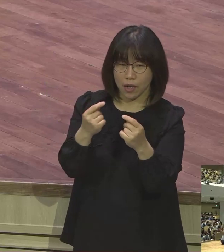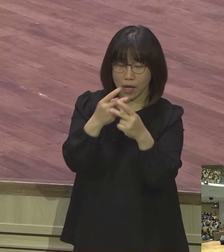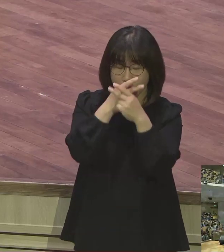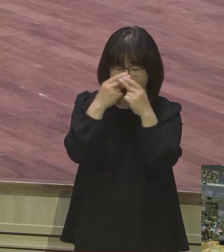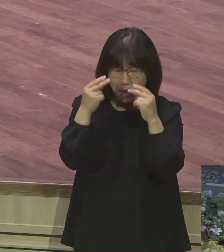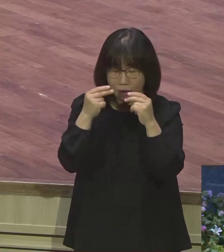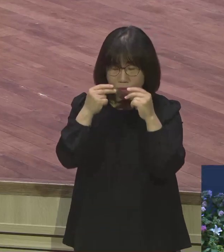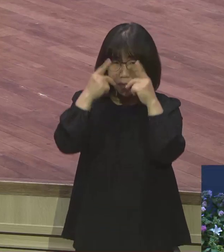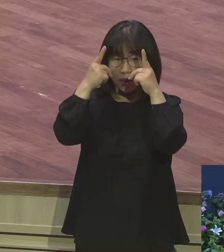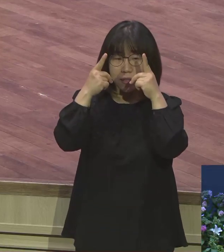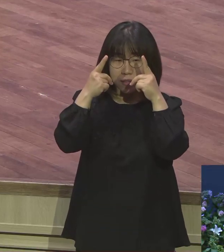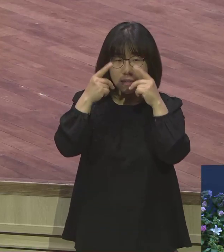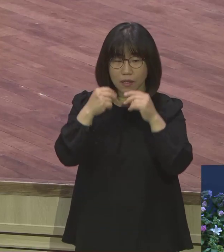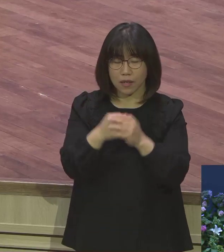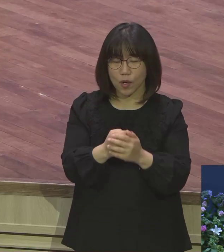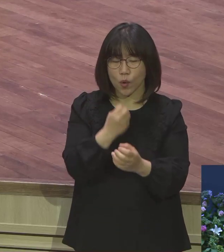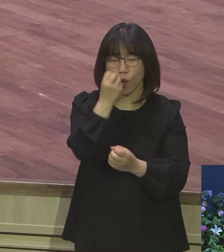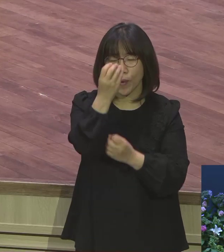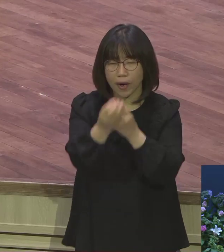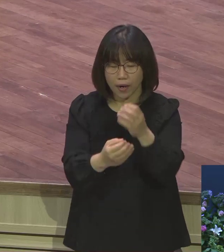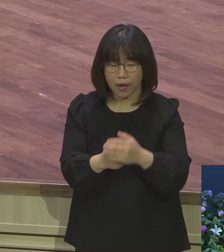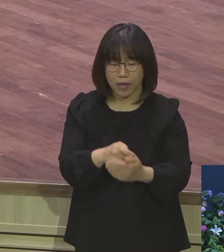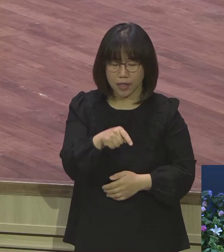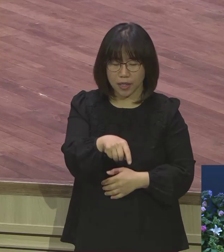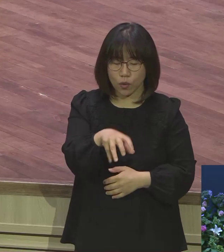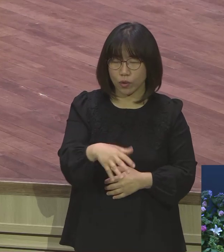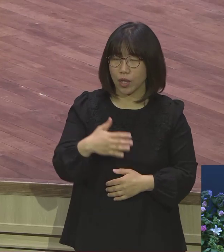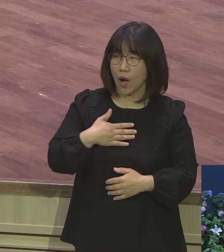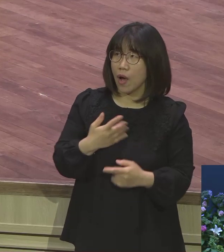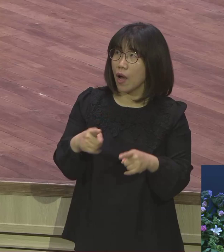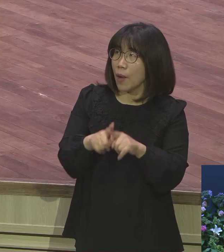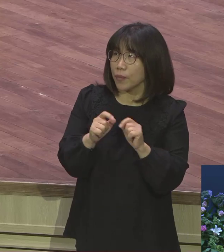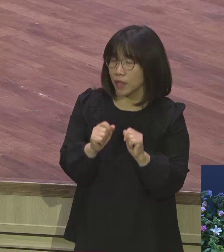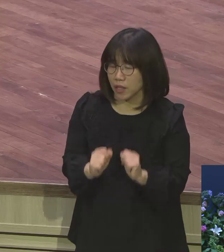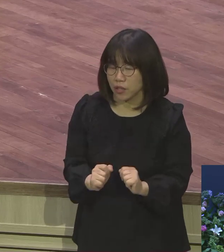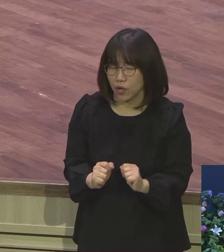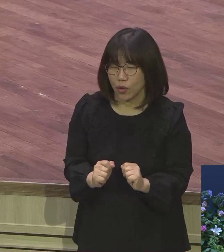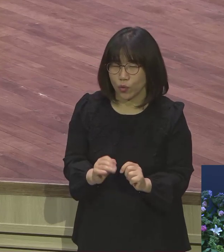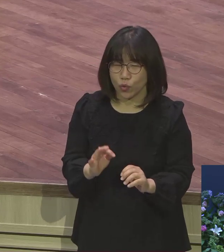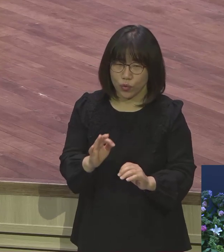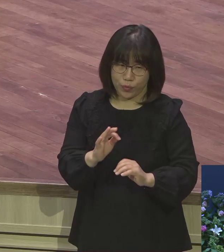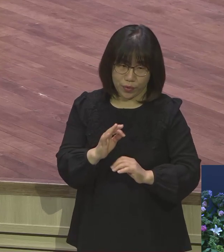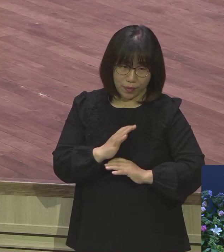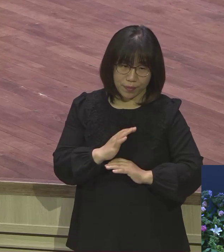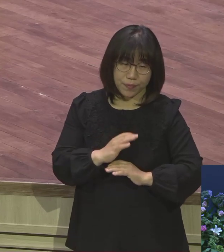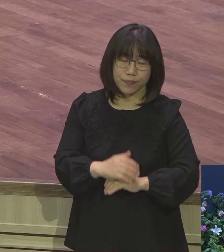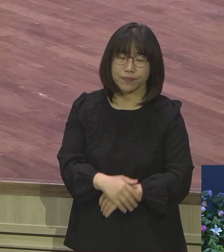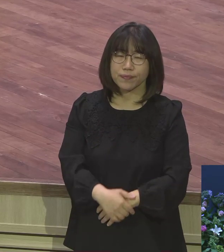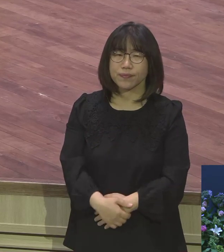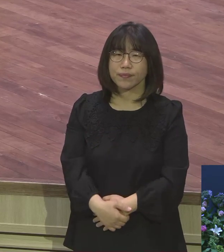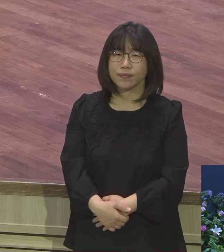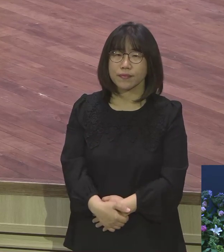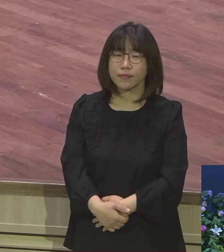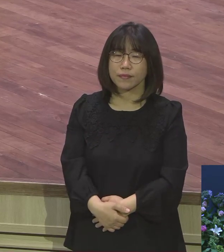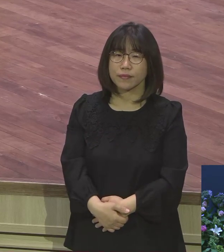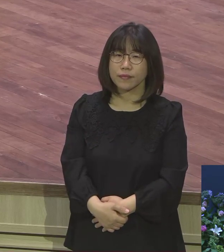고백하죠 하나님이 나와 함께 하시는데 내가 하나님을